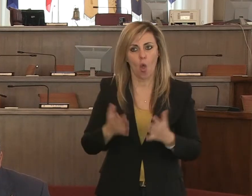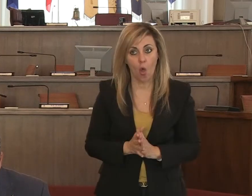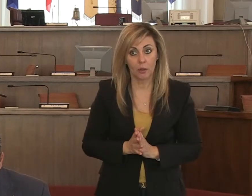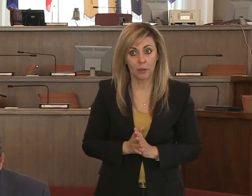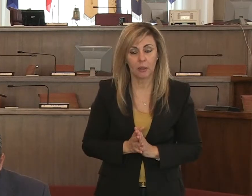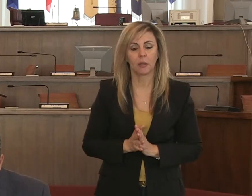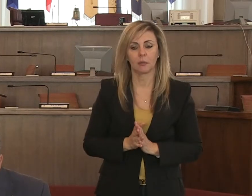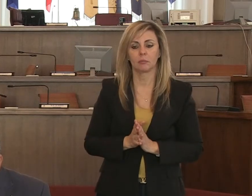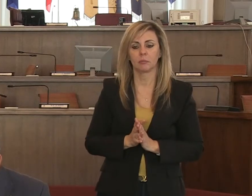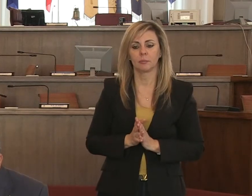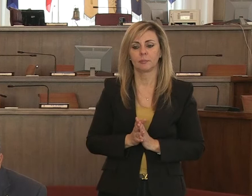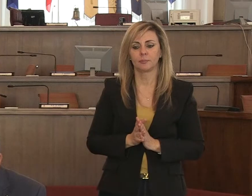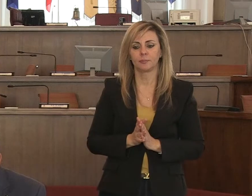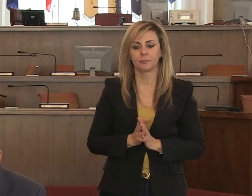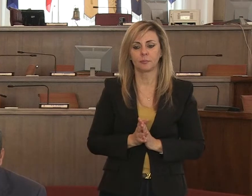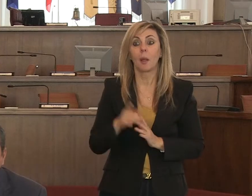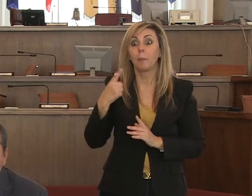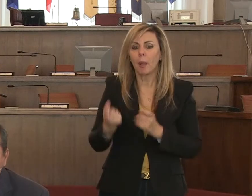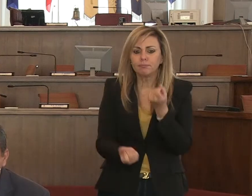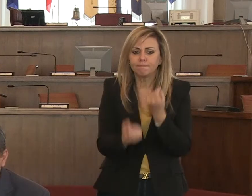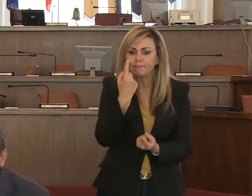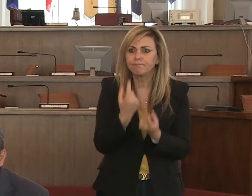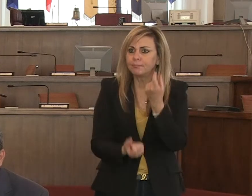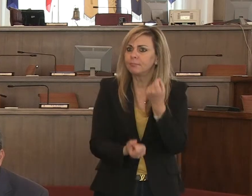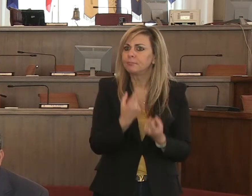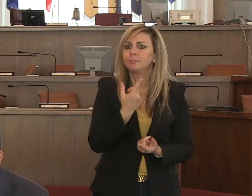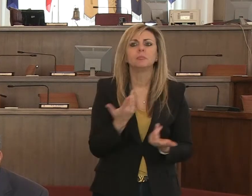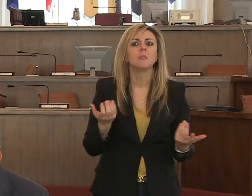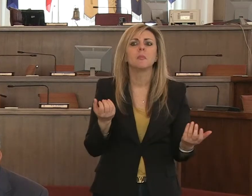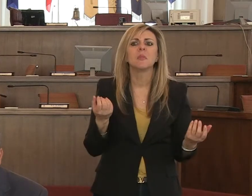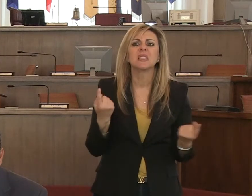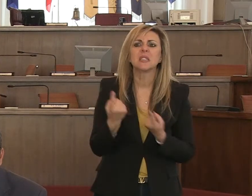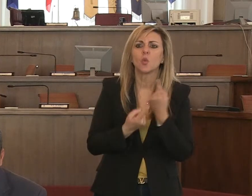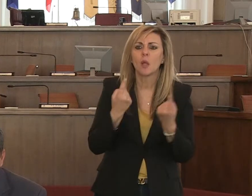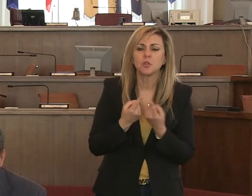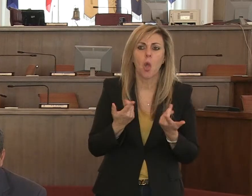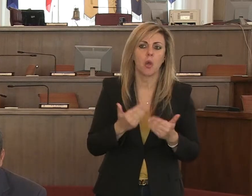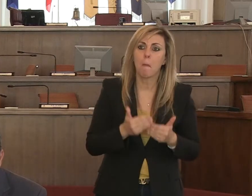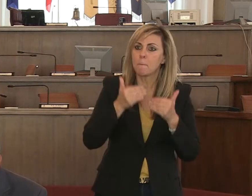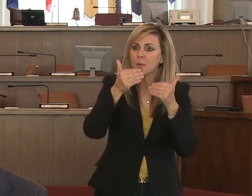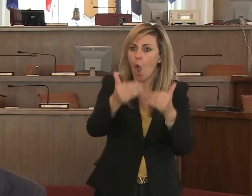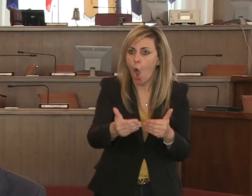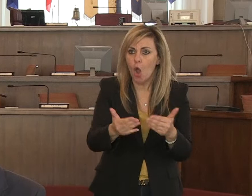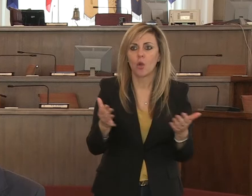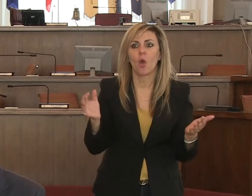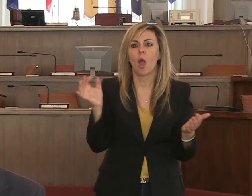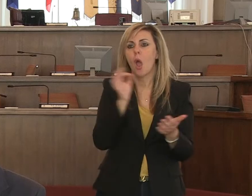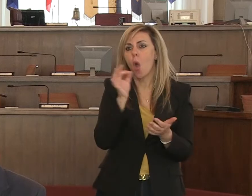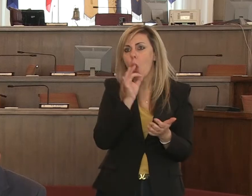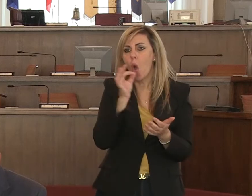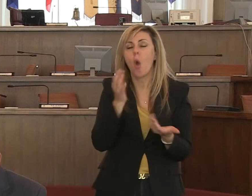dovrebbero eh venire fuori rispetto a una possibile proroga di di questi di questi